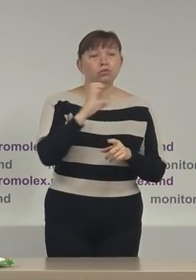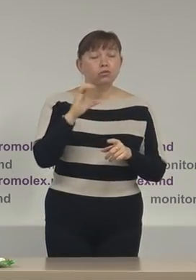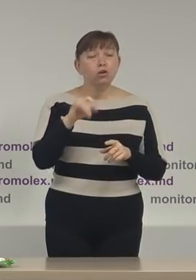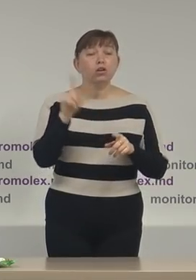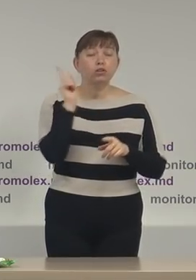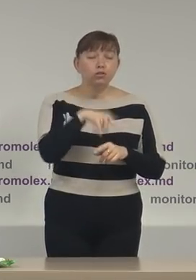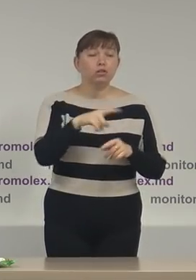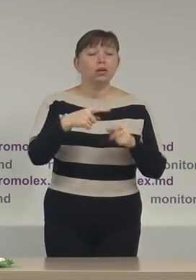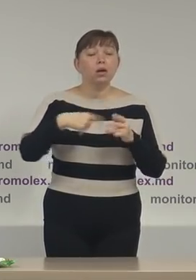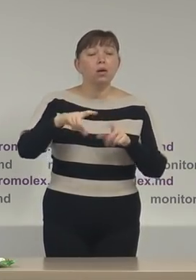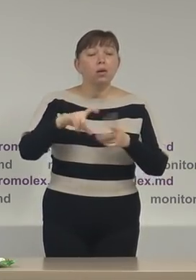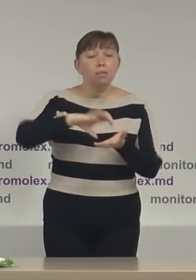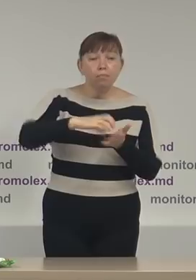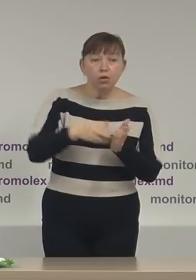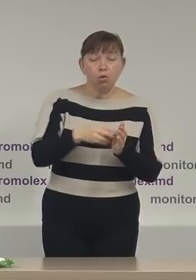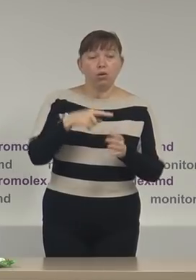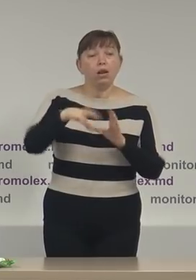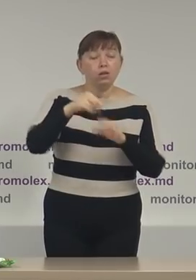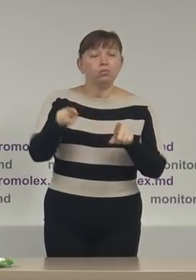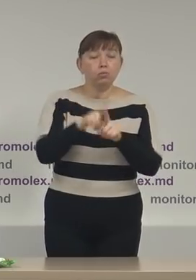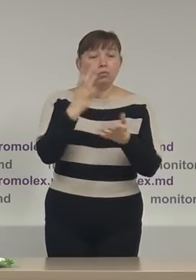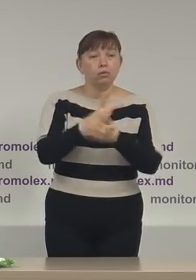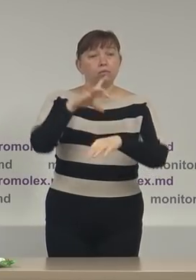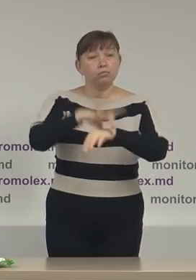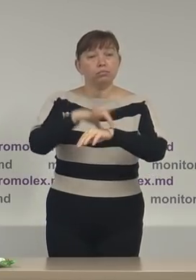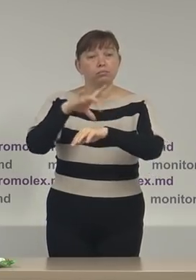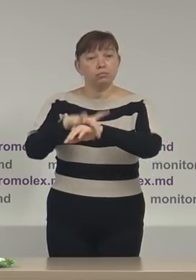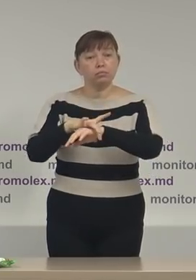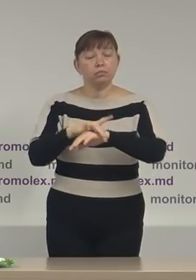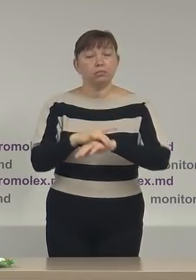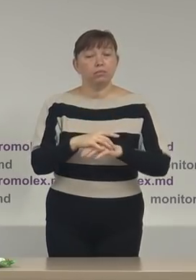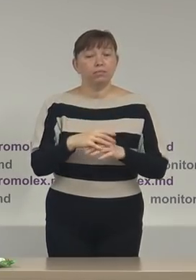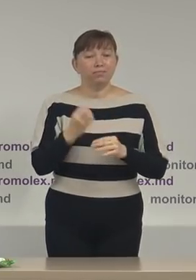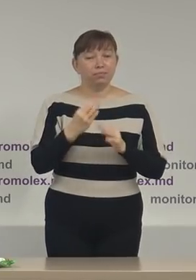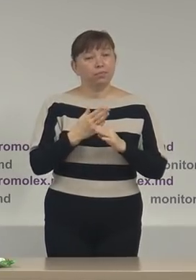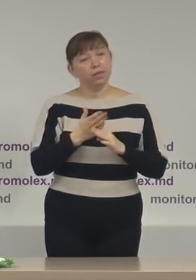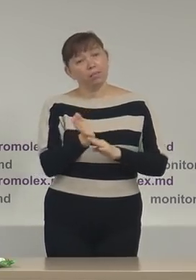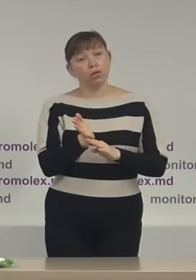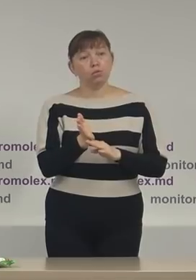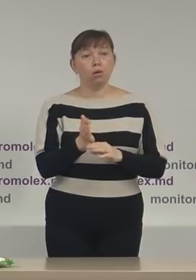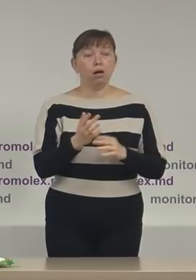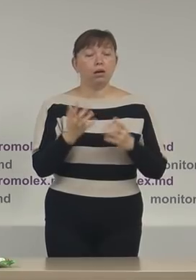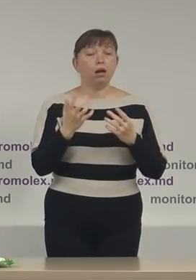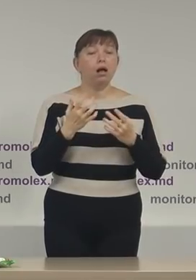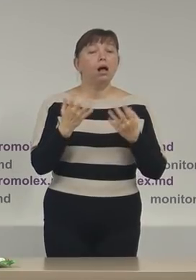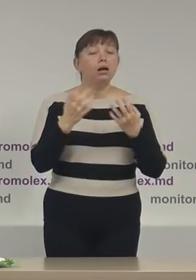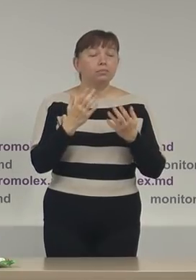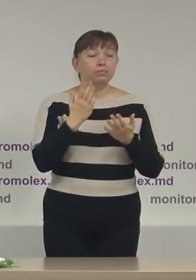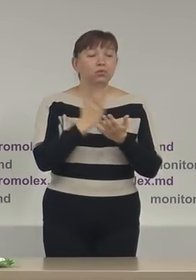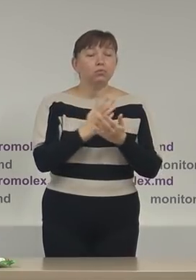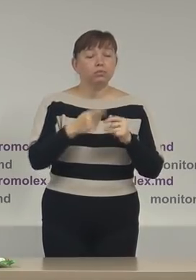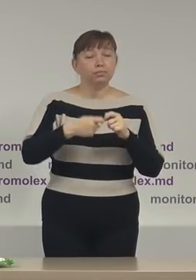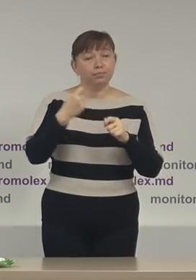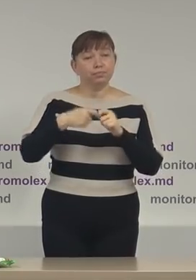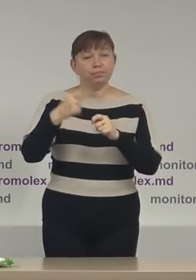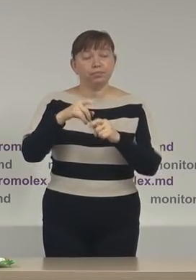la birouri electorale se atestă o diminuare a numărului dineregul constatate de